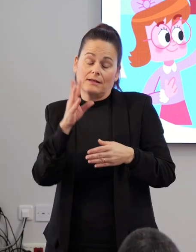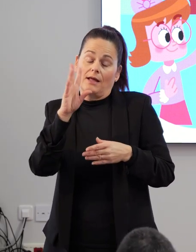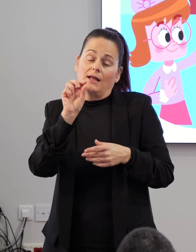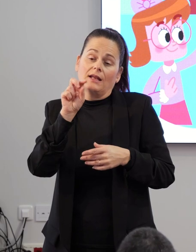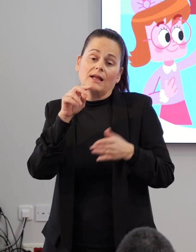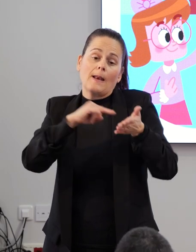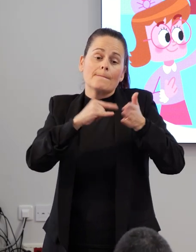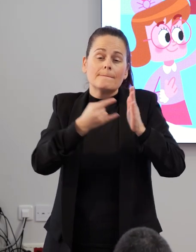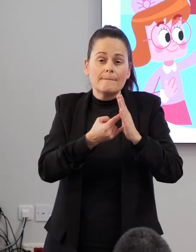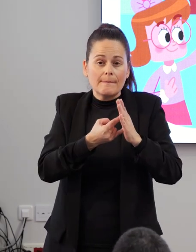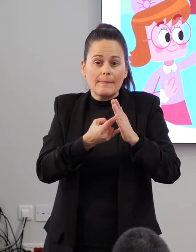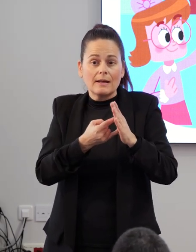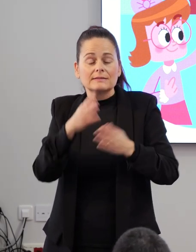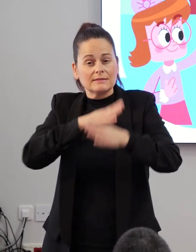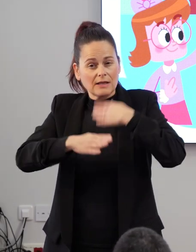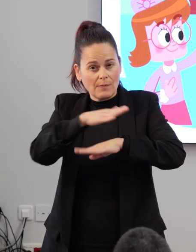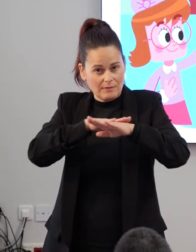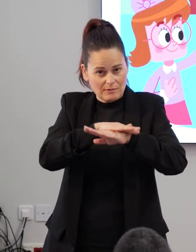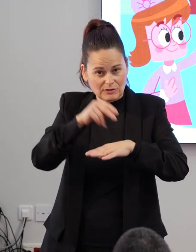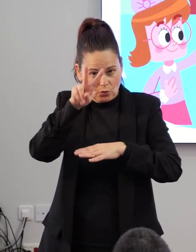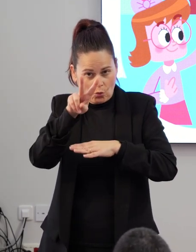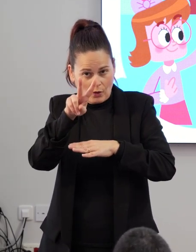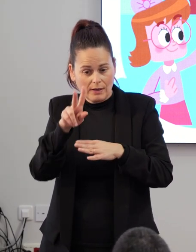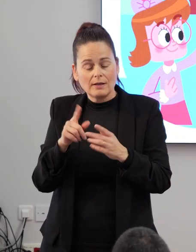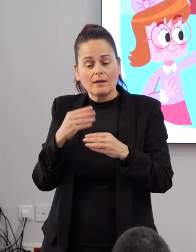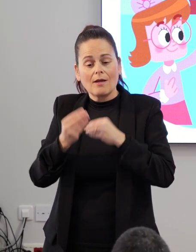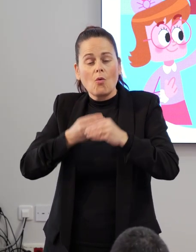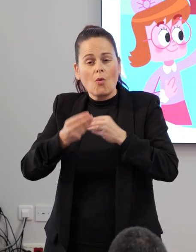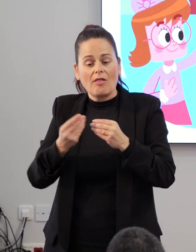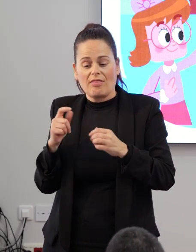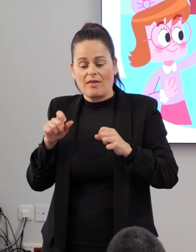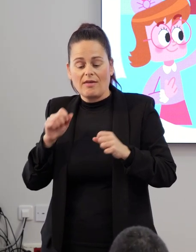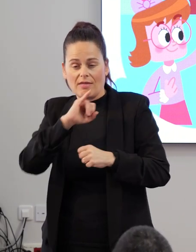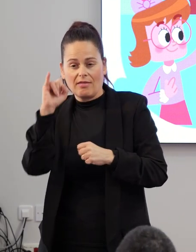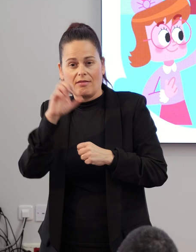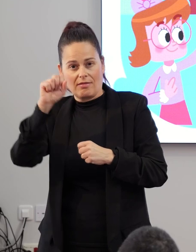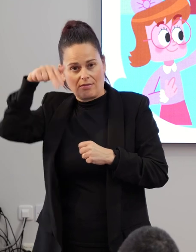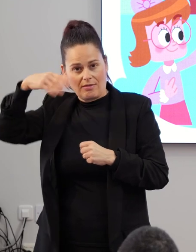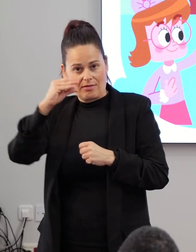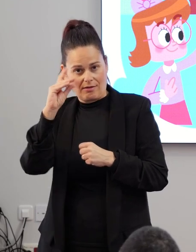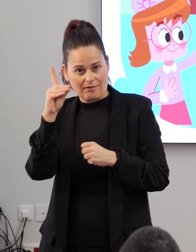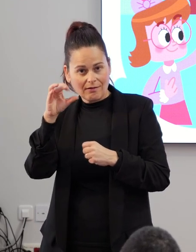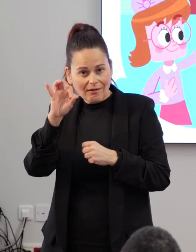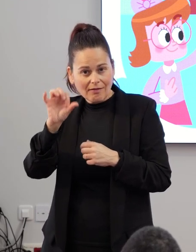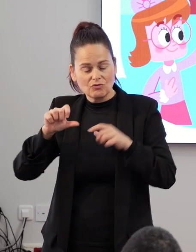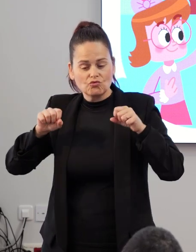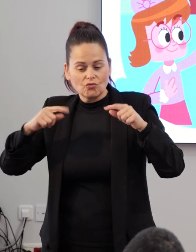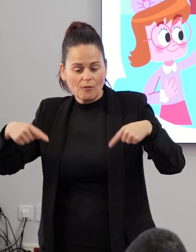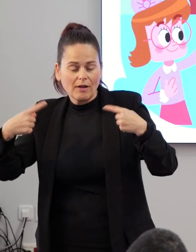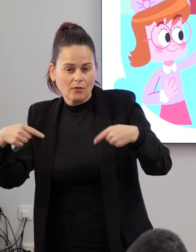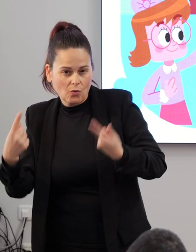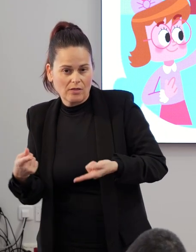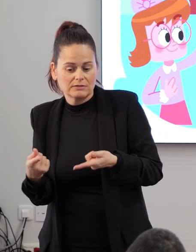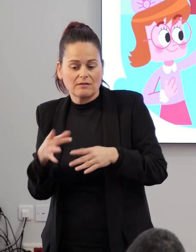municipal de discapacidad de la asociación Zancada sobre Ruedas. Se realizará una ruta mensual y se